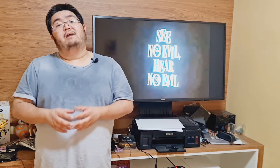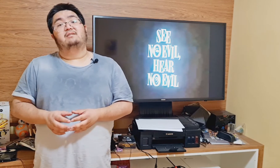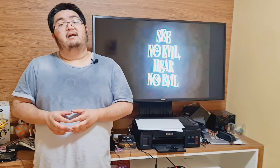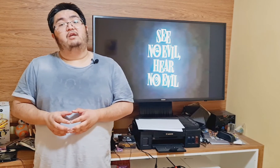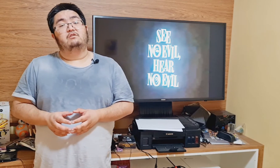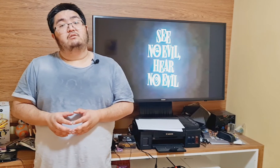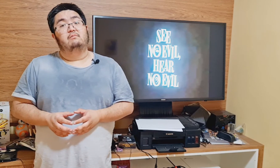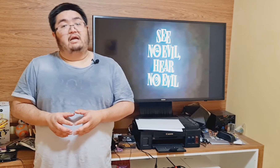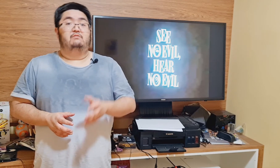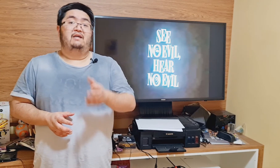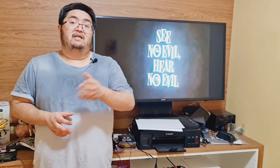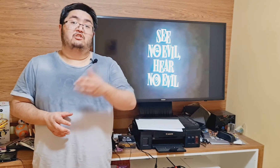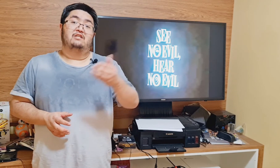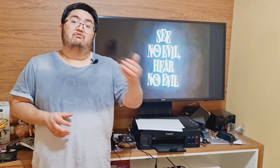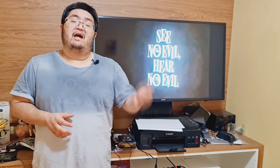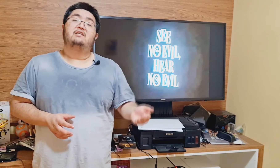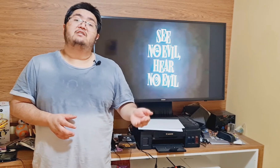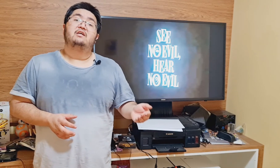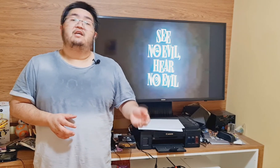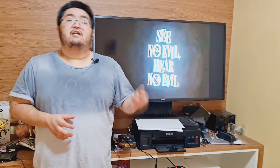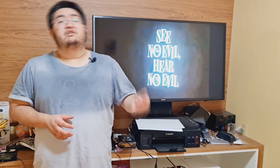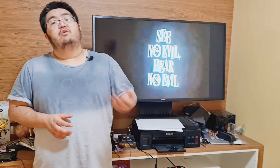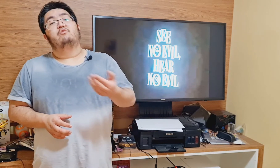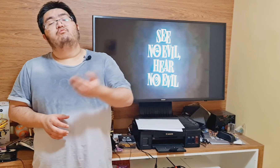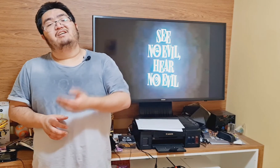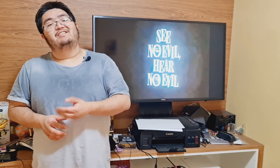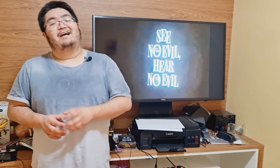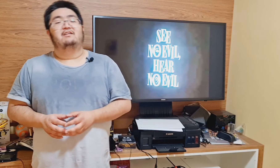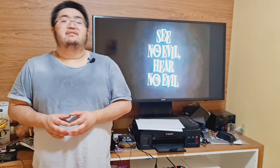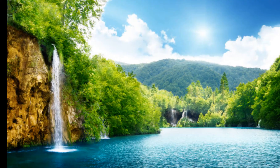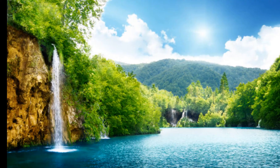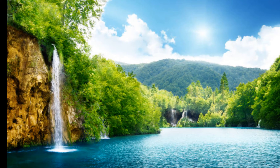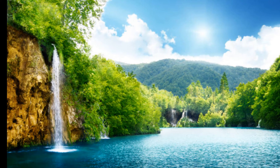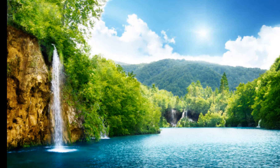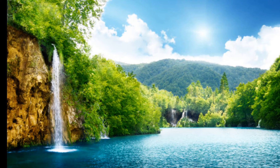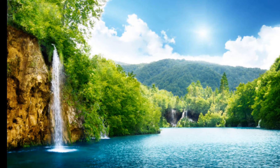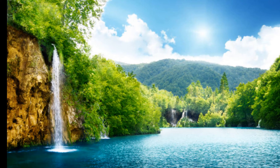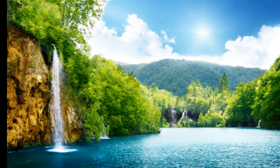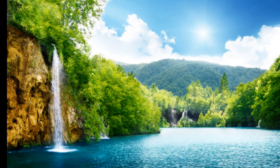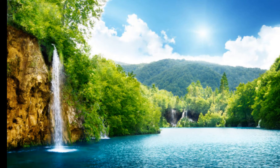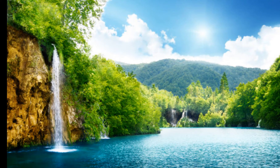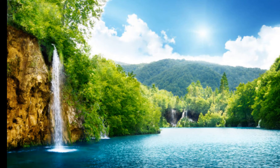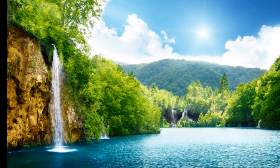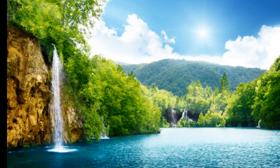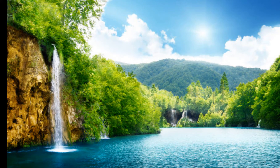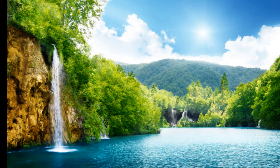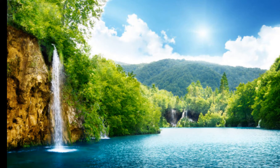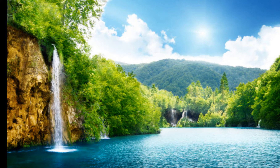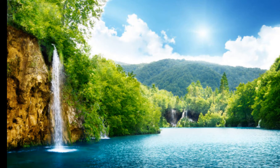basicamente. As paisagens naturais e as humanizadas. Paisagens naturais são aquelas que representam áreas do espaço